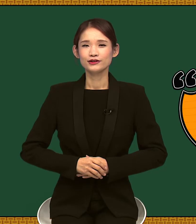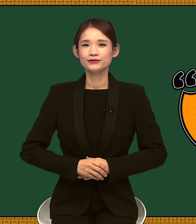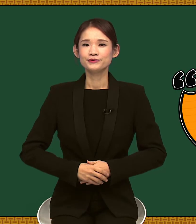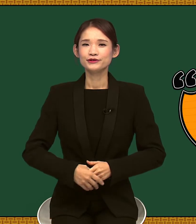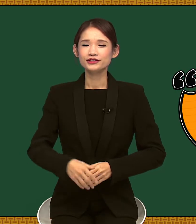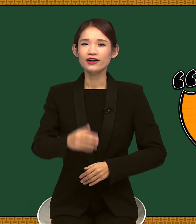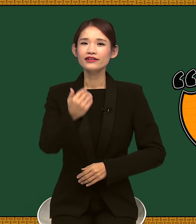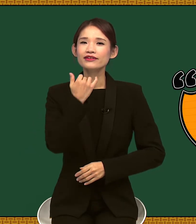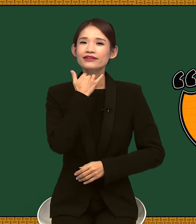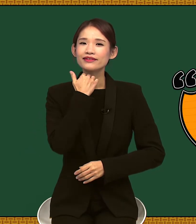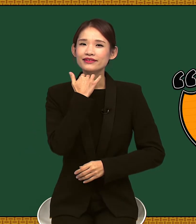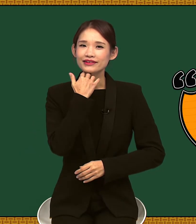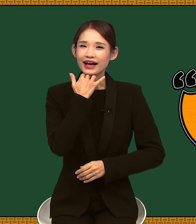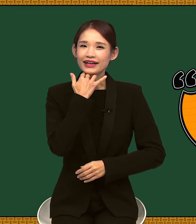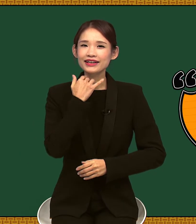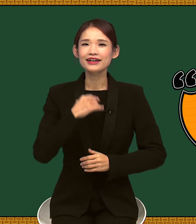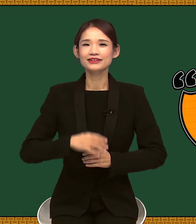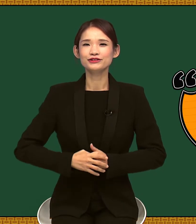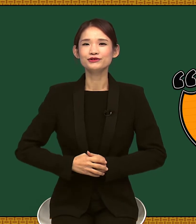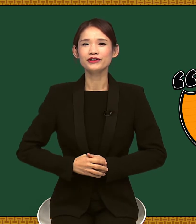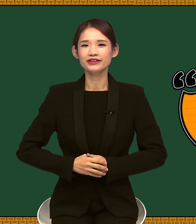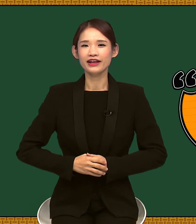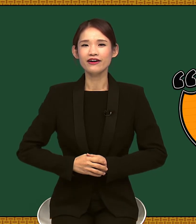우선 나이라는 수어인데요,